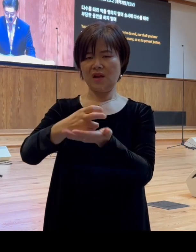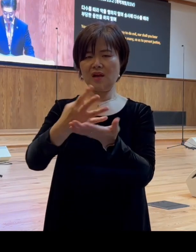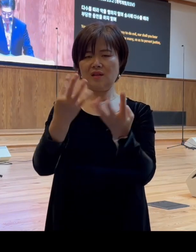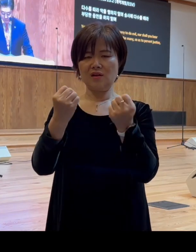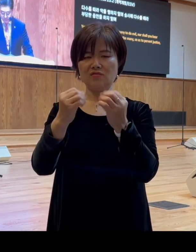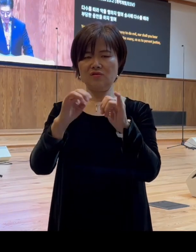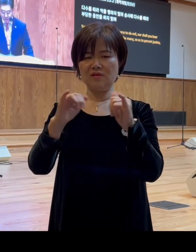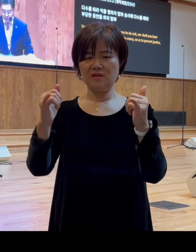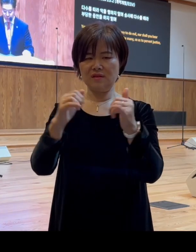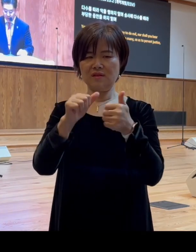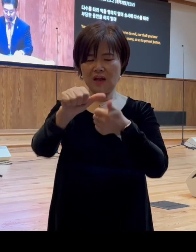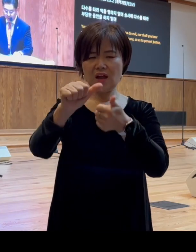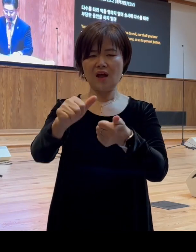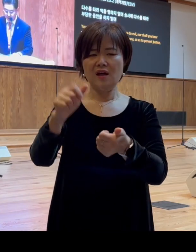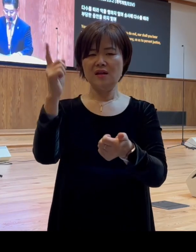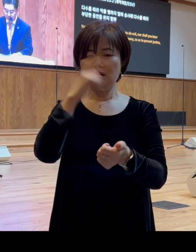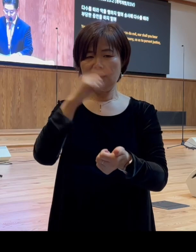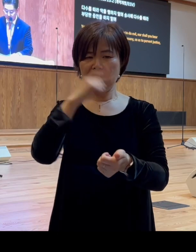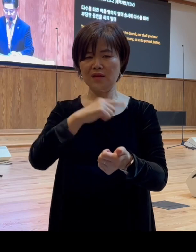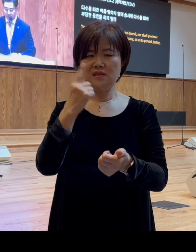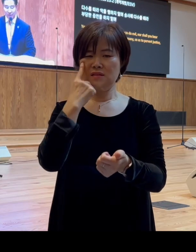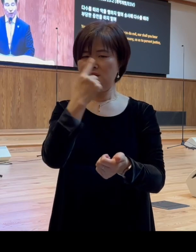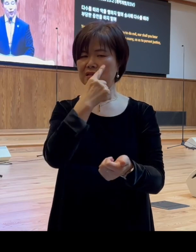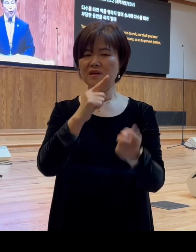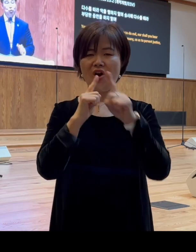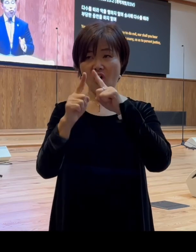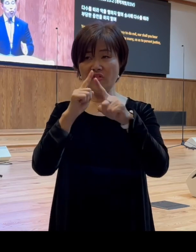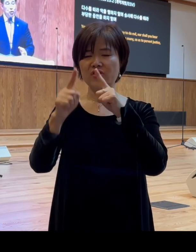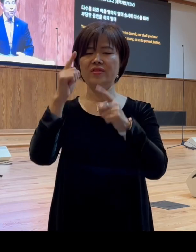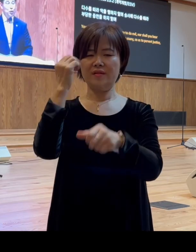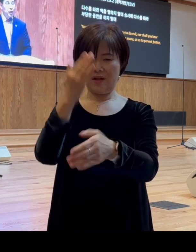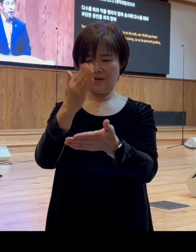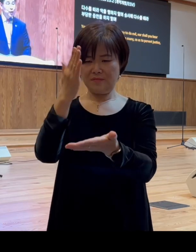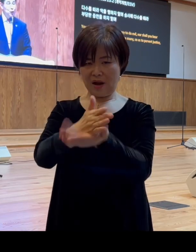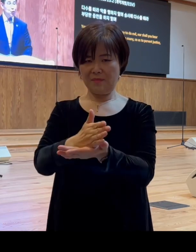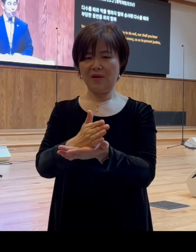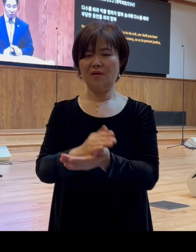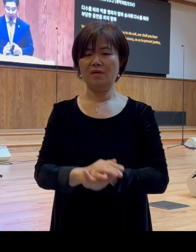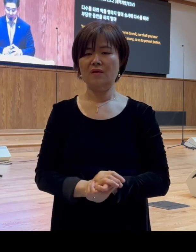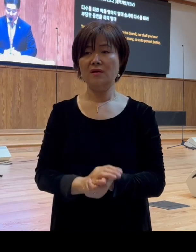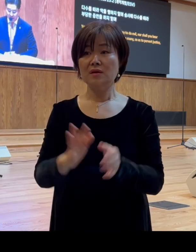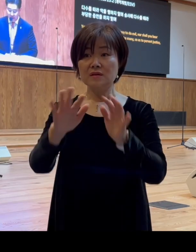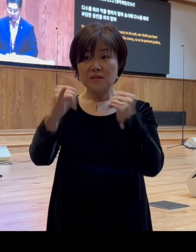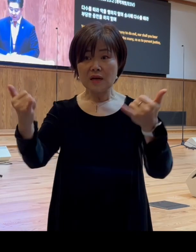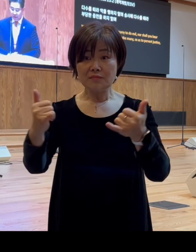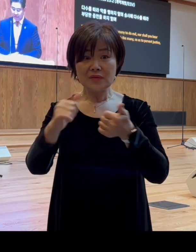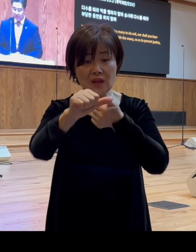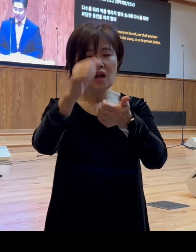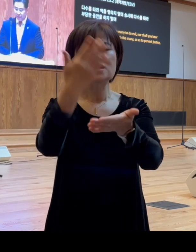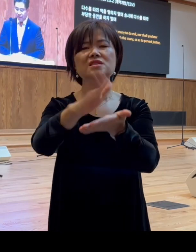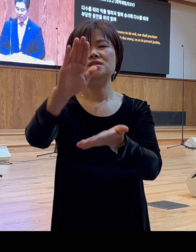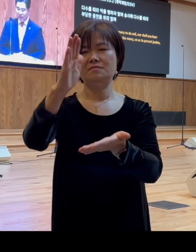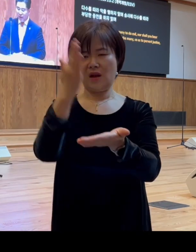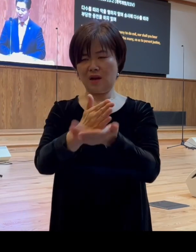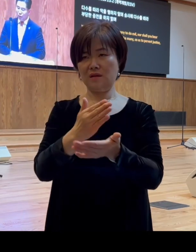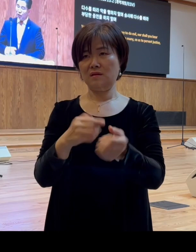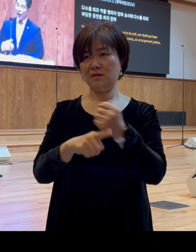부당한 증언을 하지 말며 그럼 군중심리에 휩쓸리지 말라는 것이죠 그럼 다수에